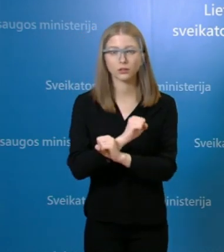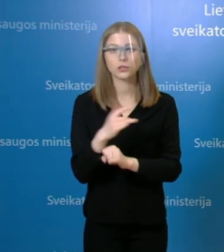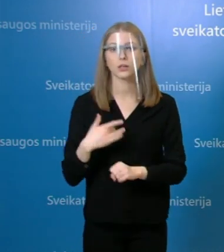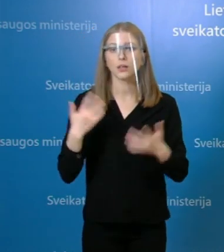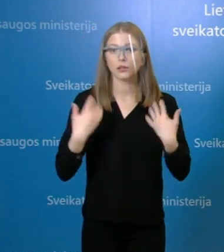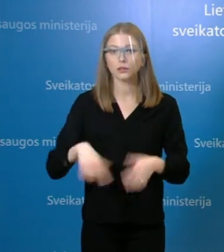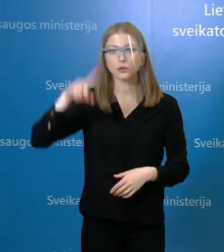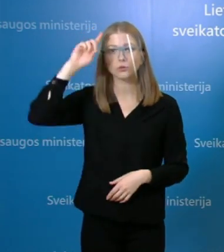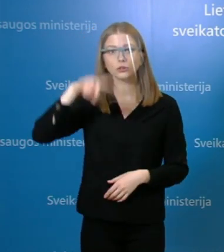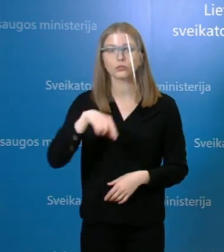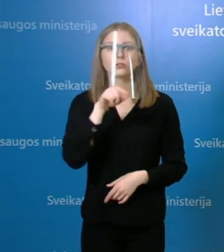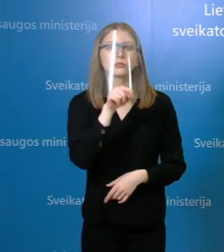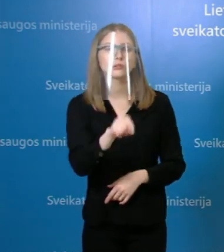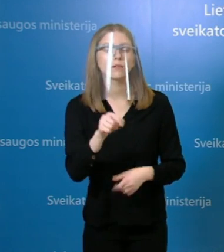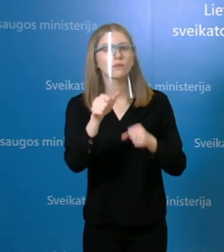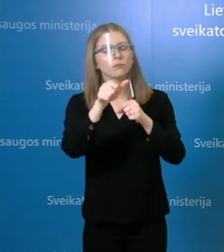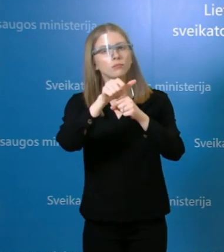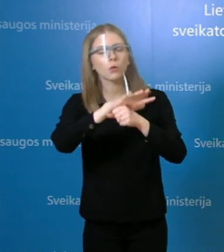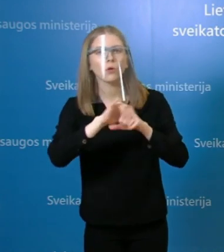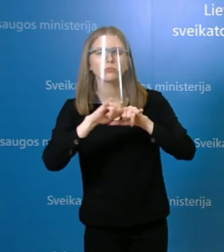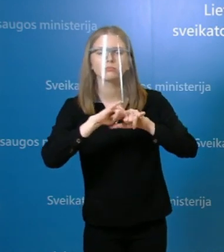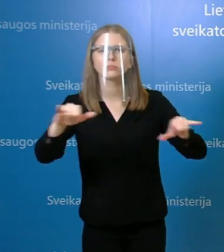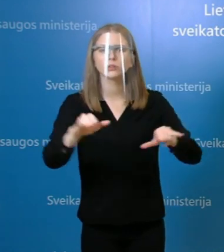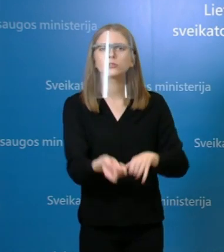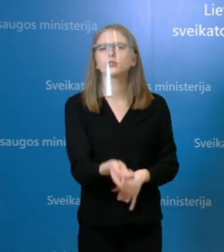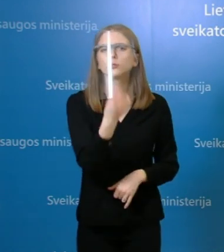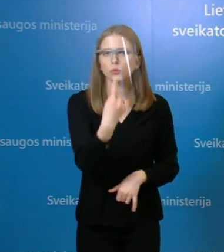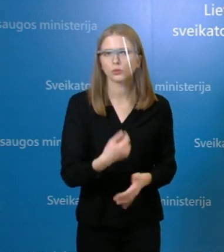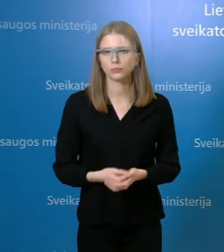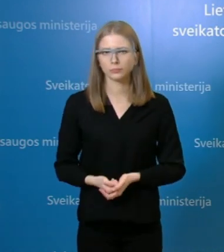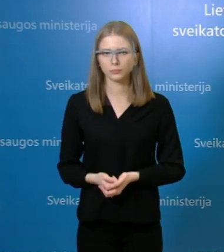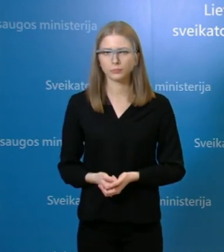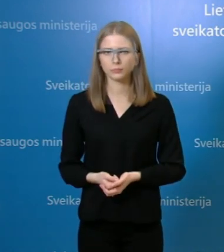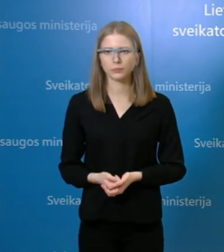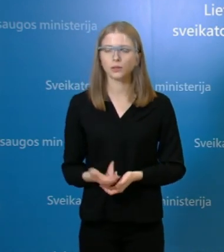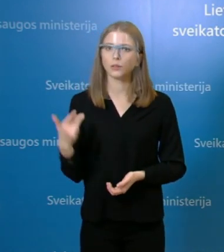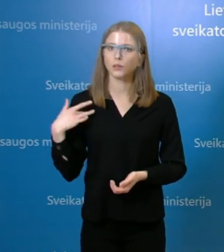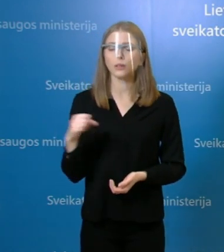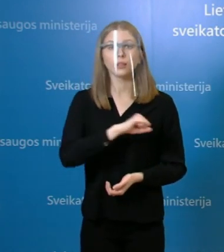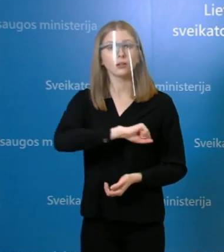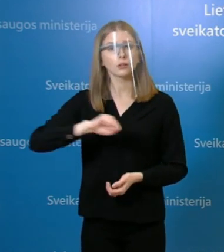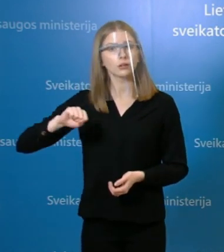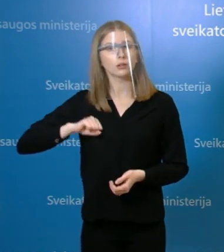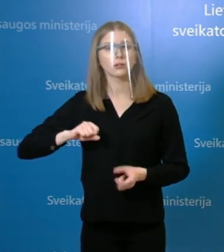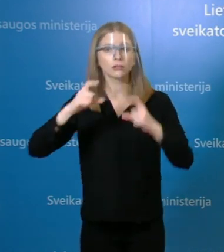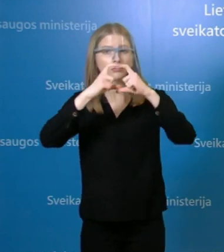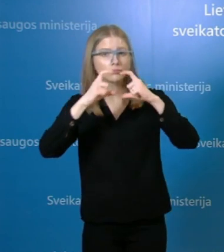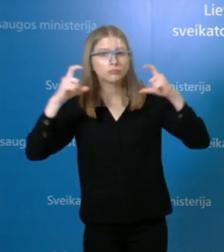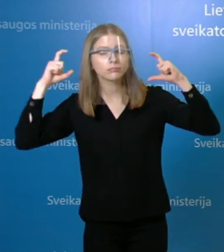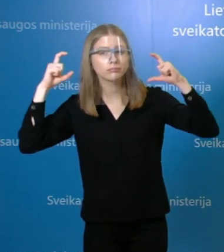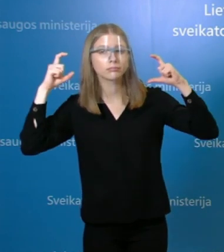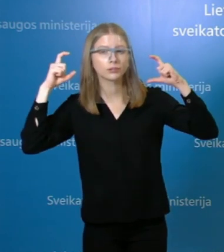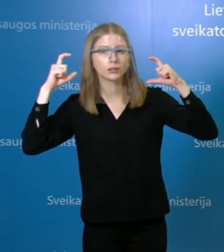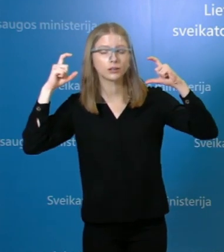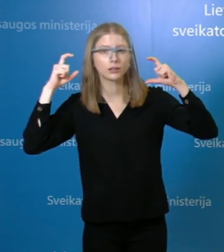priežastis, kaip tam galėjo padėti plėsti virusas, kad vienėjo dvi priežastis galimas, kai galimai gydytojai netinkam naudojo asmens apsaugos priemonės, ar viso to labai